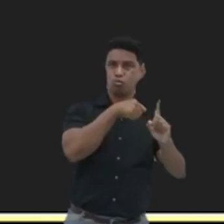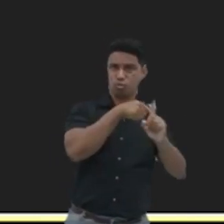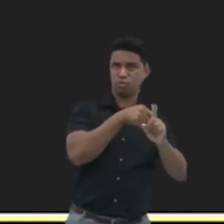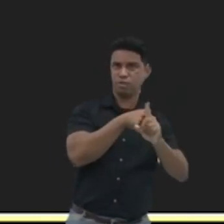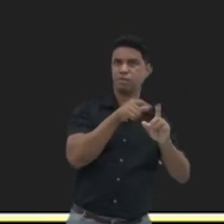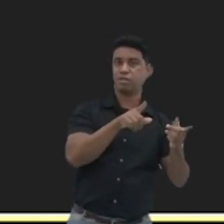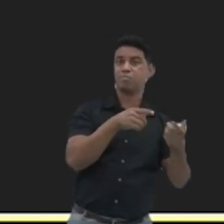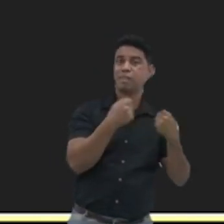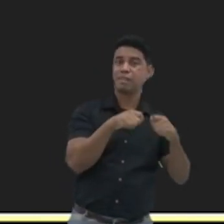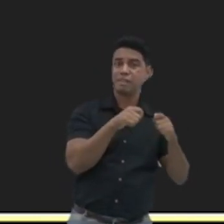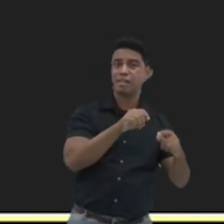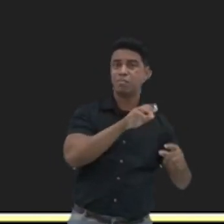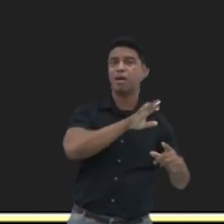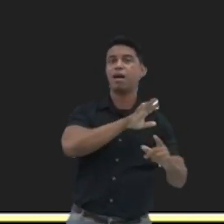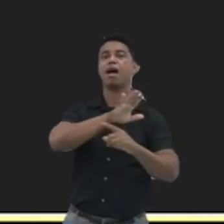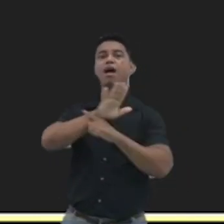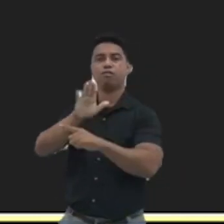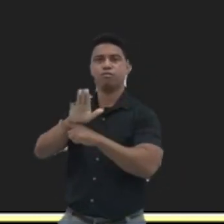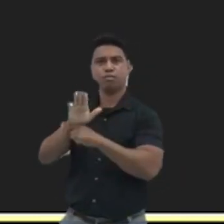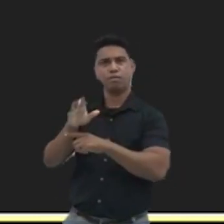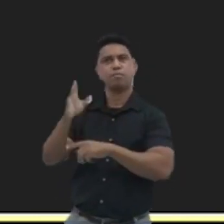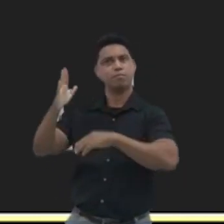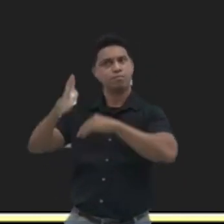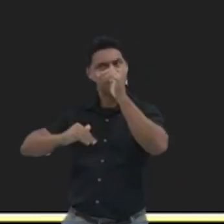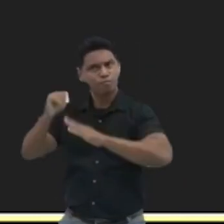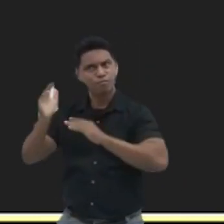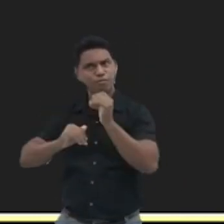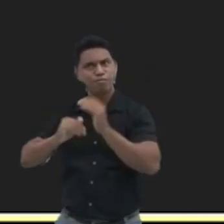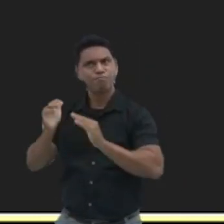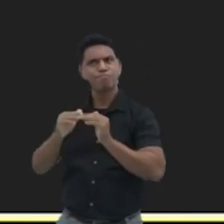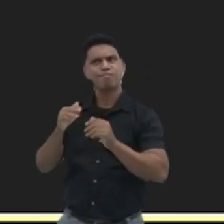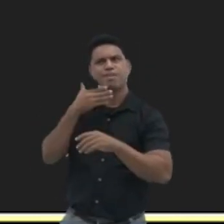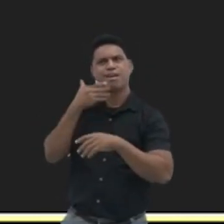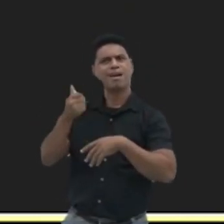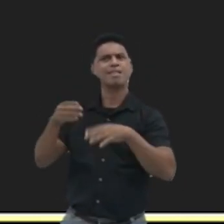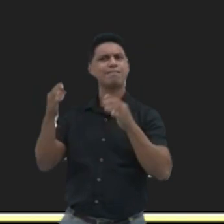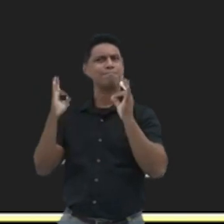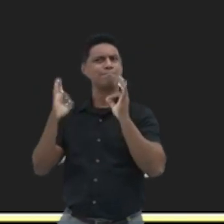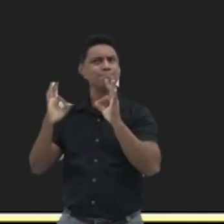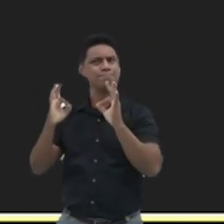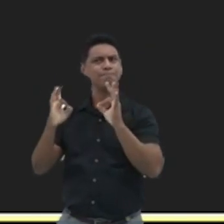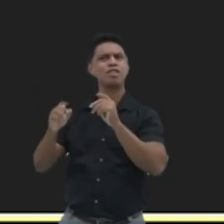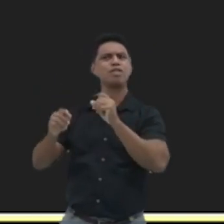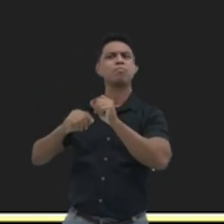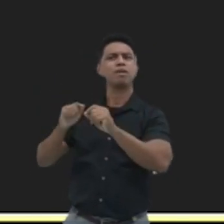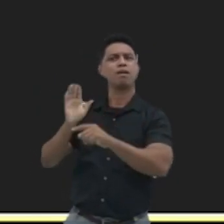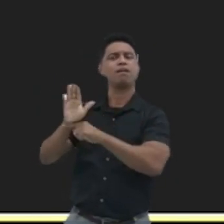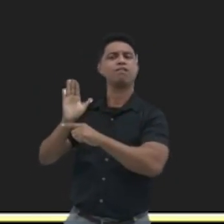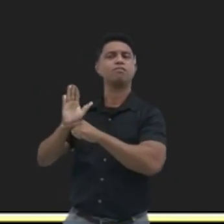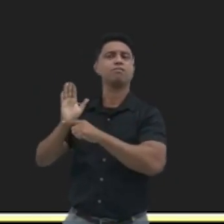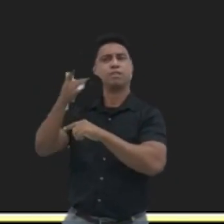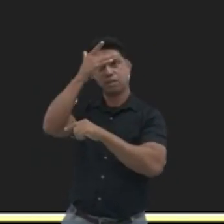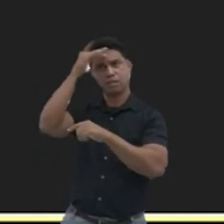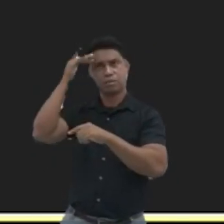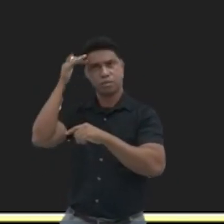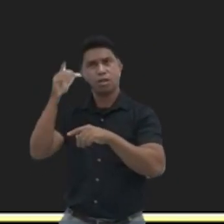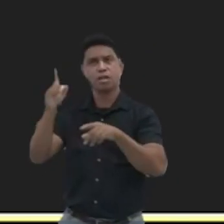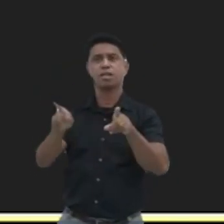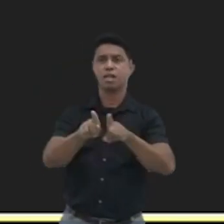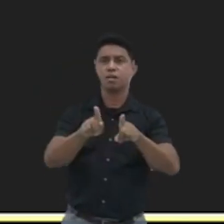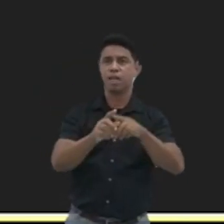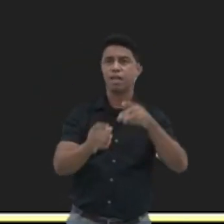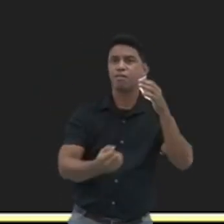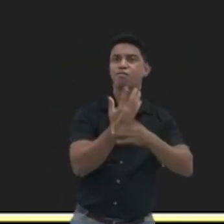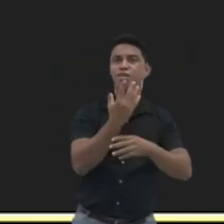para atender essas pessoas. criarmos aplicativos digitais próprios para pessoas que tenham